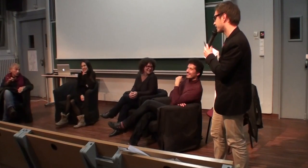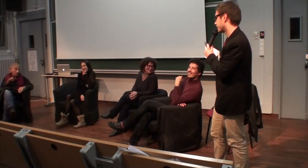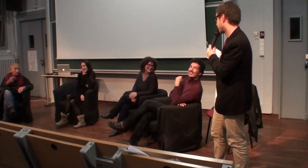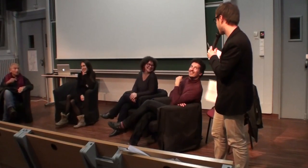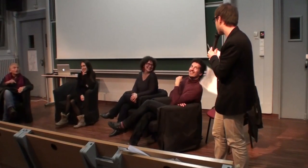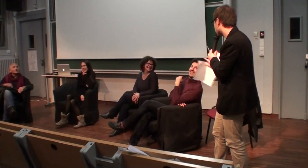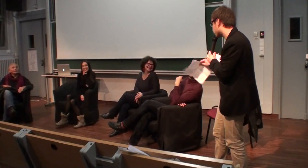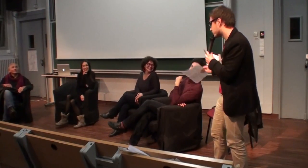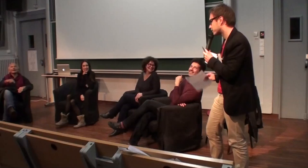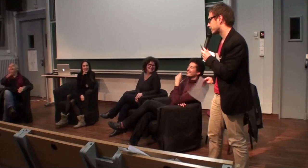Ah, pardon.